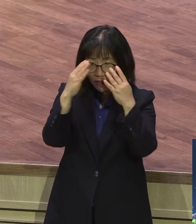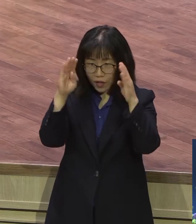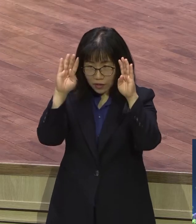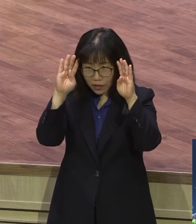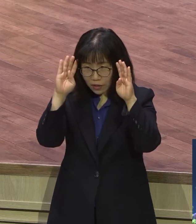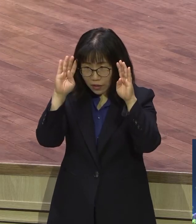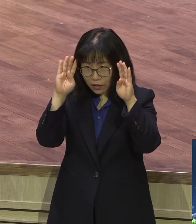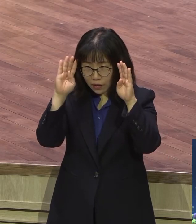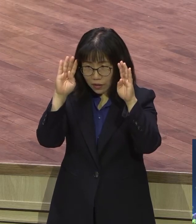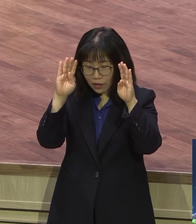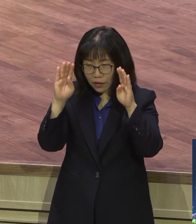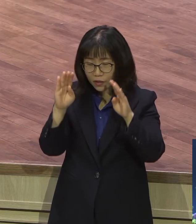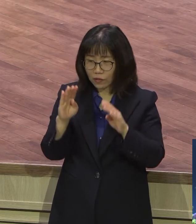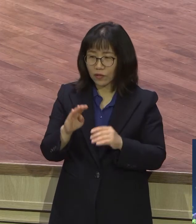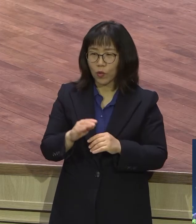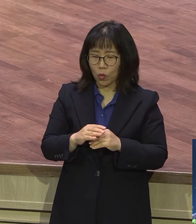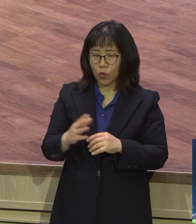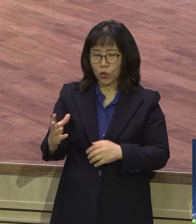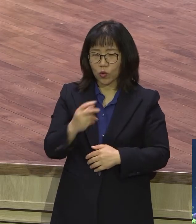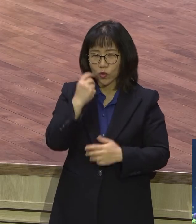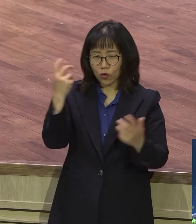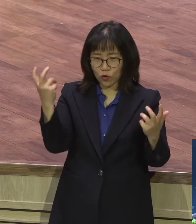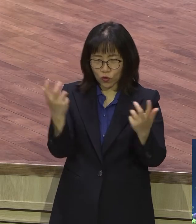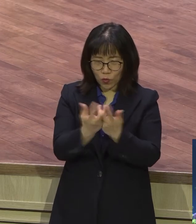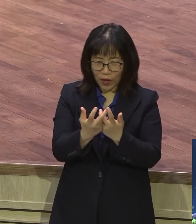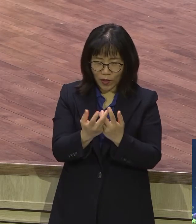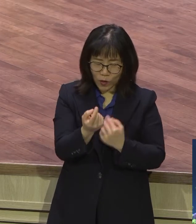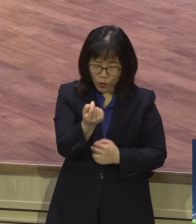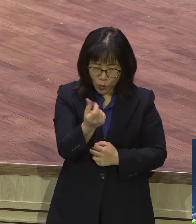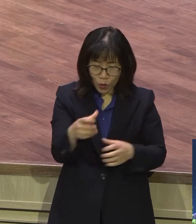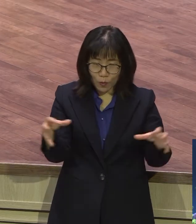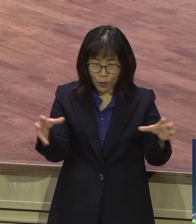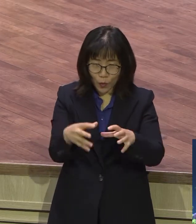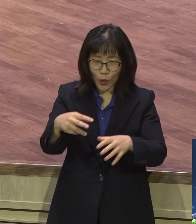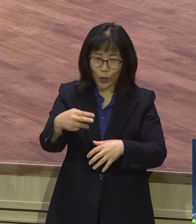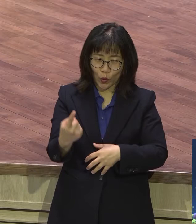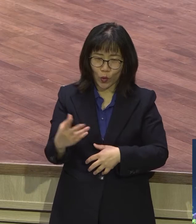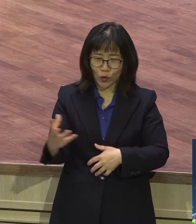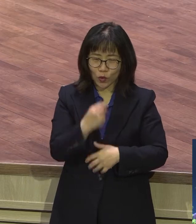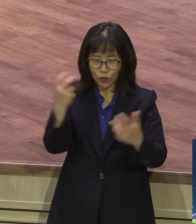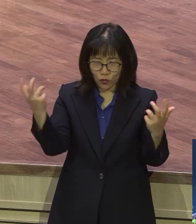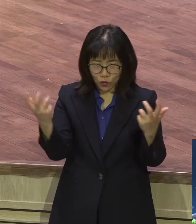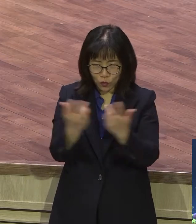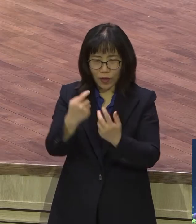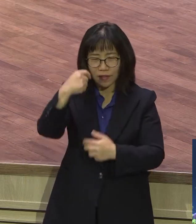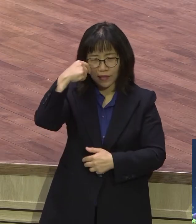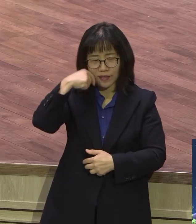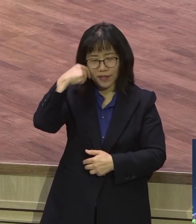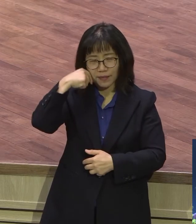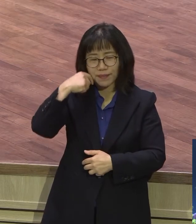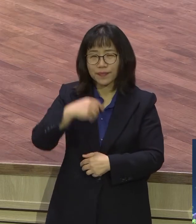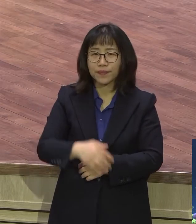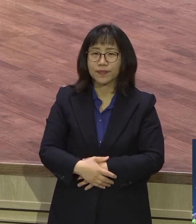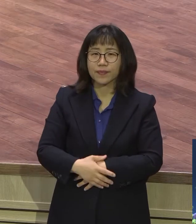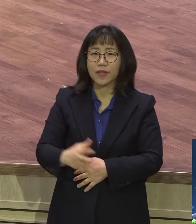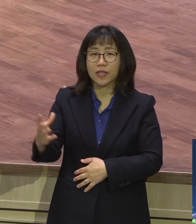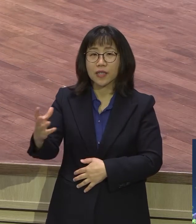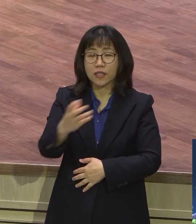성령 충만한 작은 숫자가 보이지만 충만한 거 느낍니다. 성령 충만 성령의 능